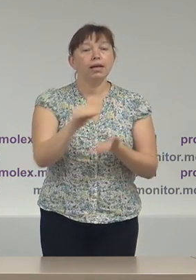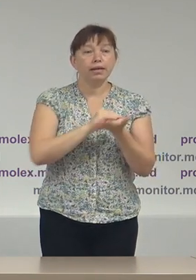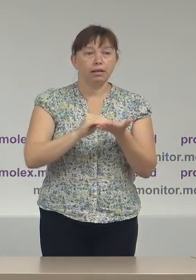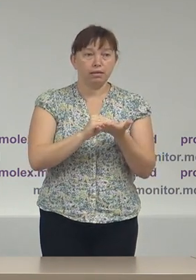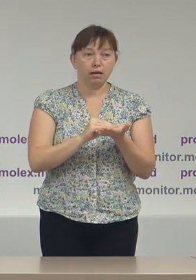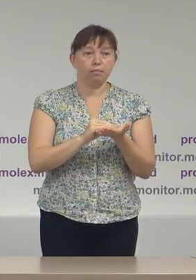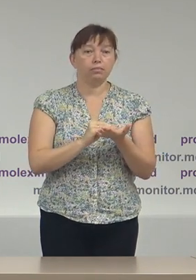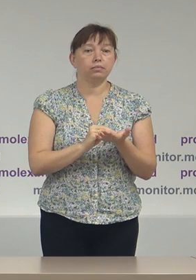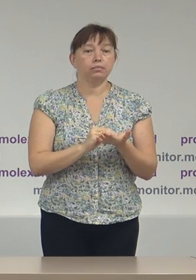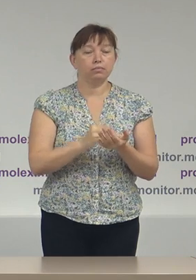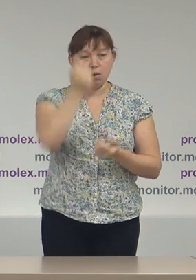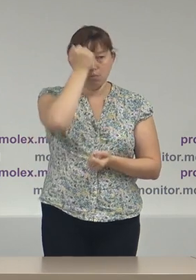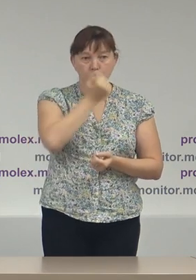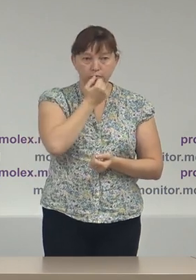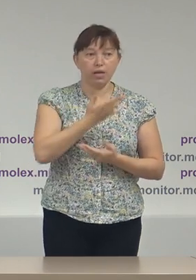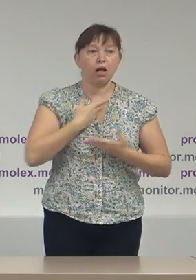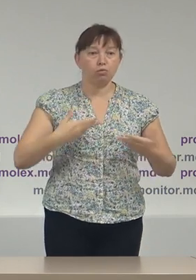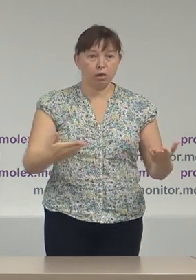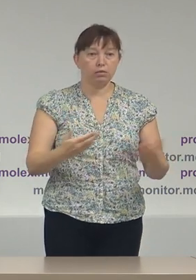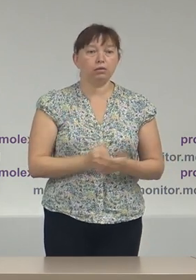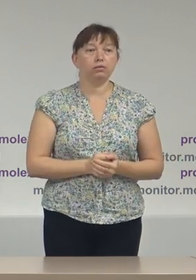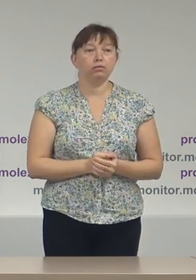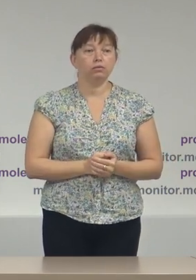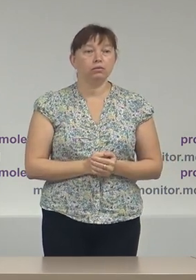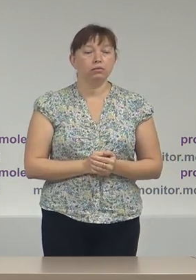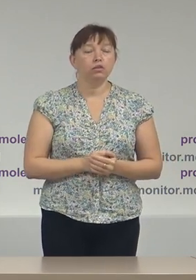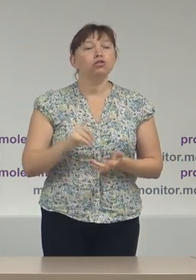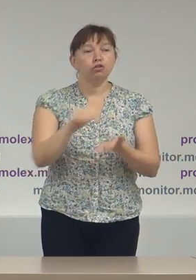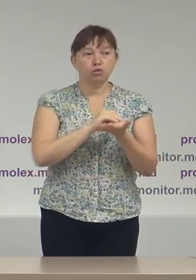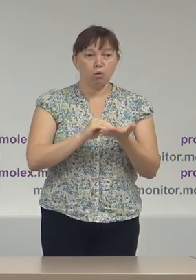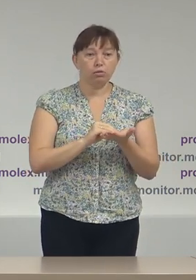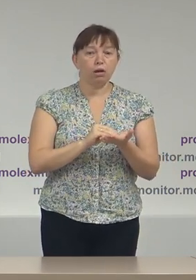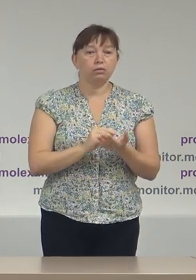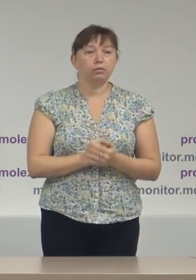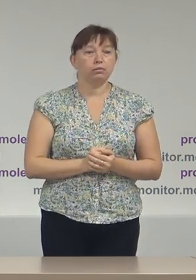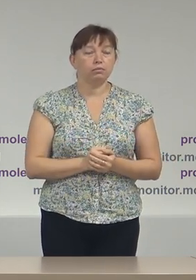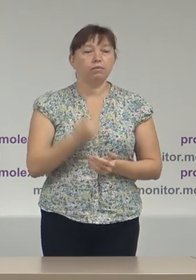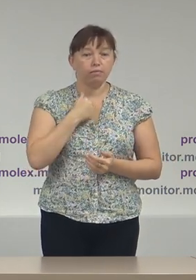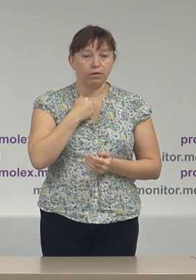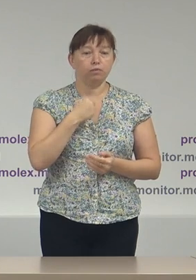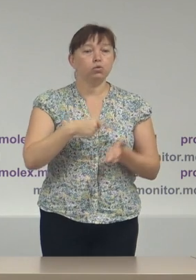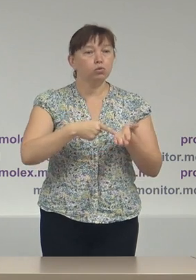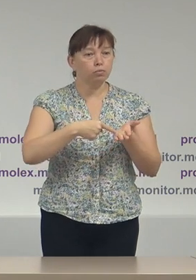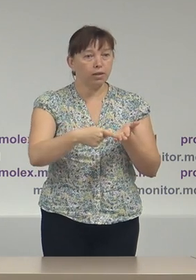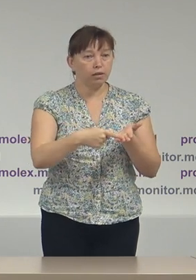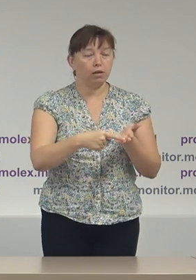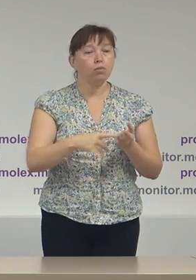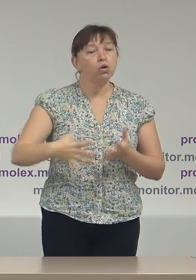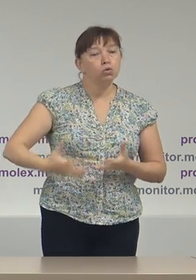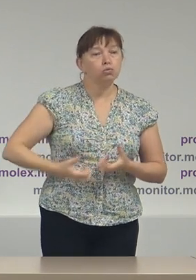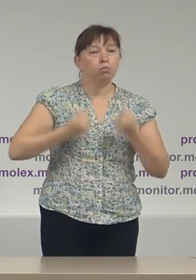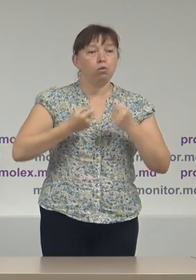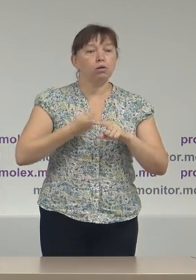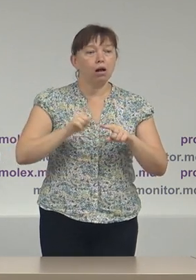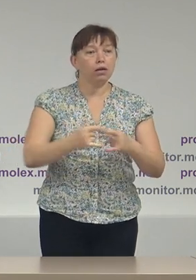Reiterăm mulțumirea noastră și încă o dată vrem să subliniem suportul care